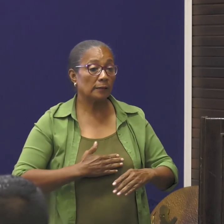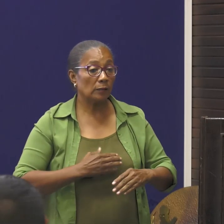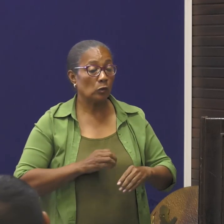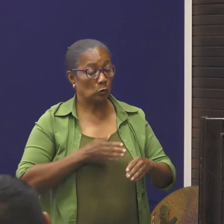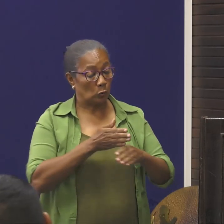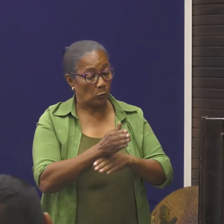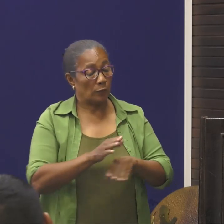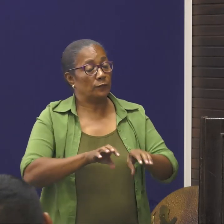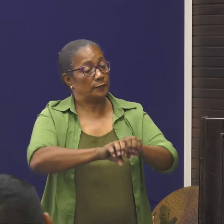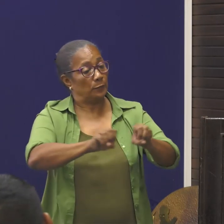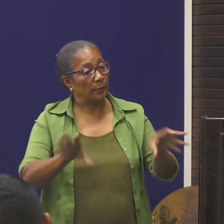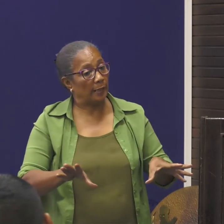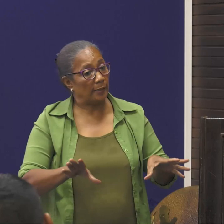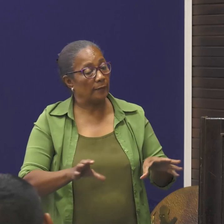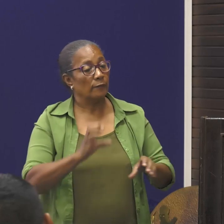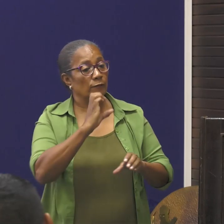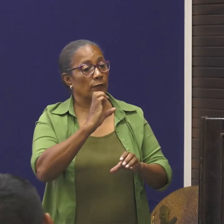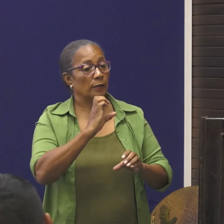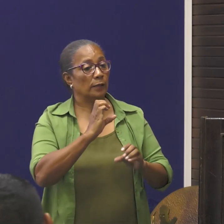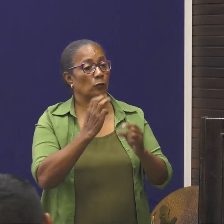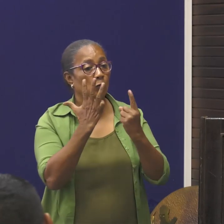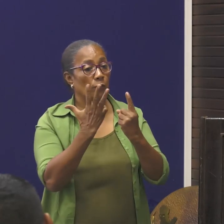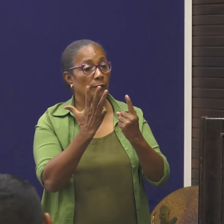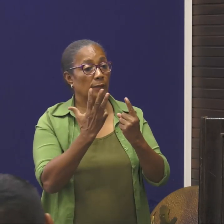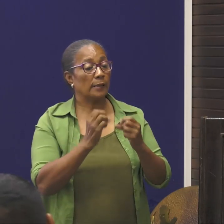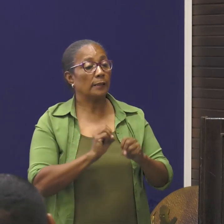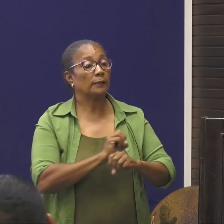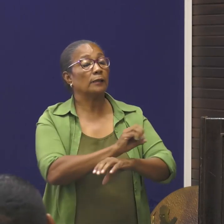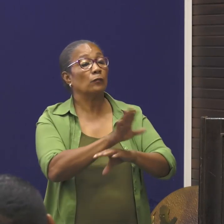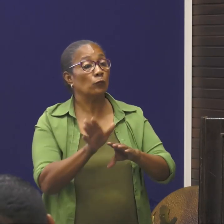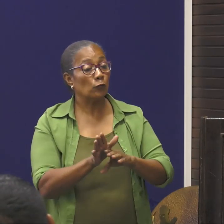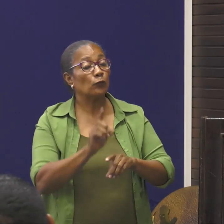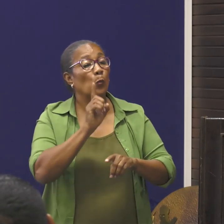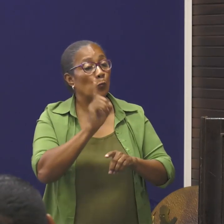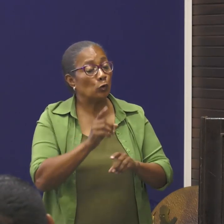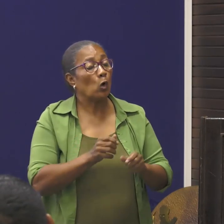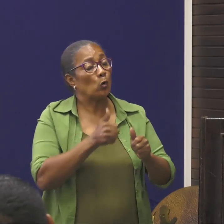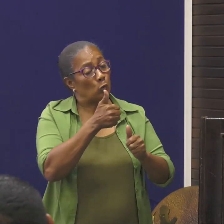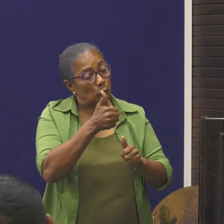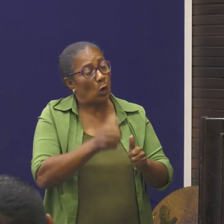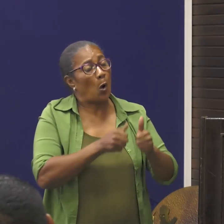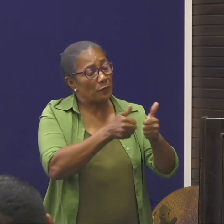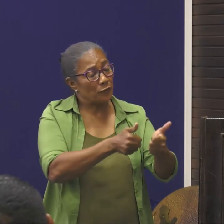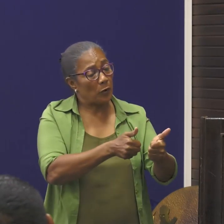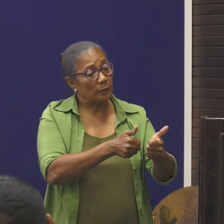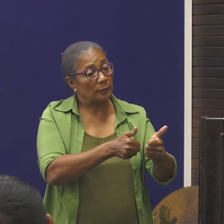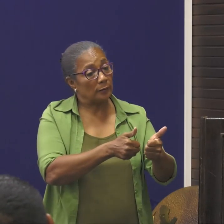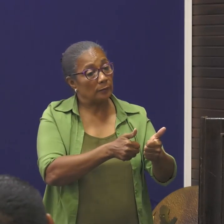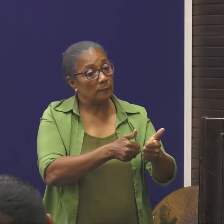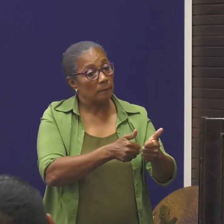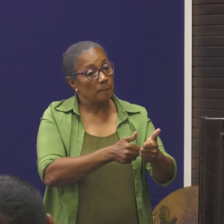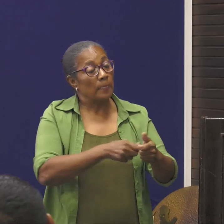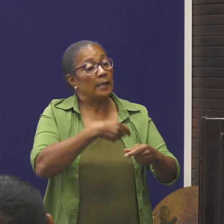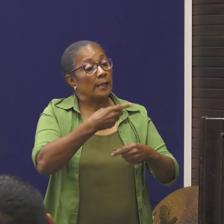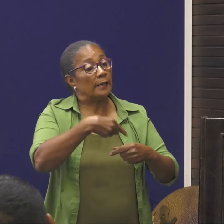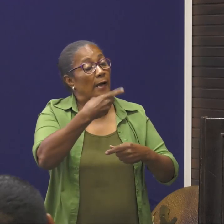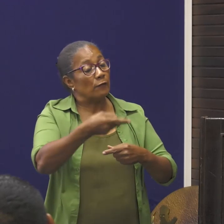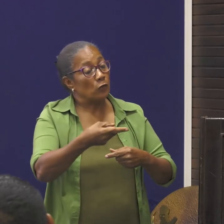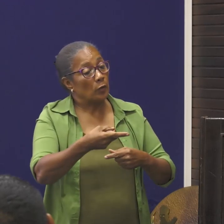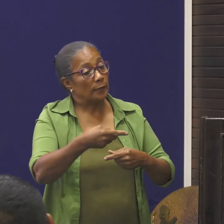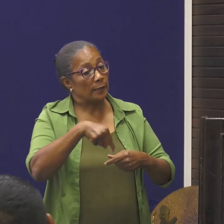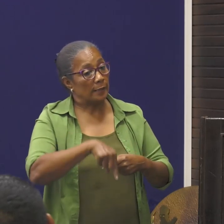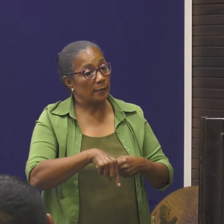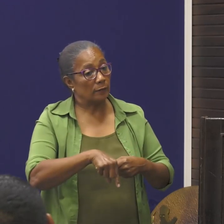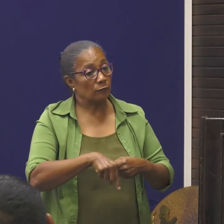verspreiding, van het COVID-19 virus, strikt dienen op te volgen. In navolging hiervan,